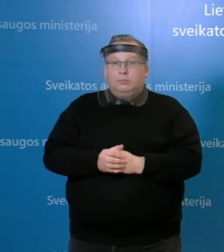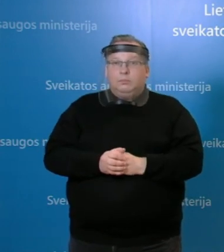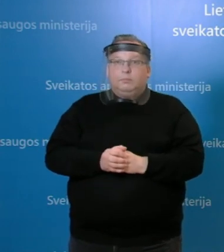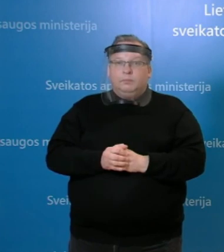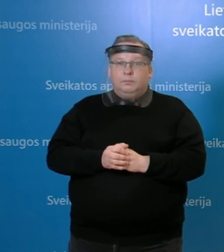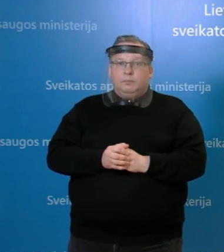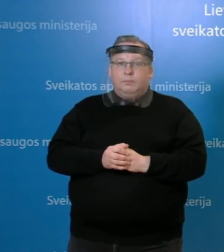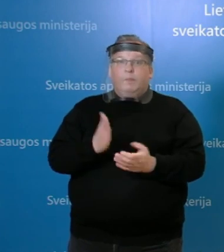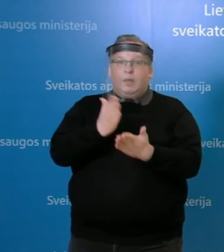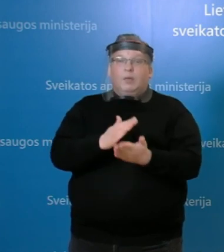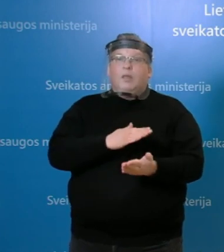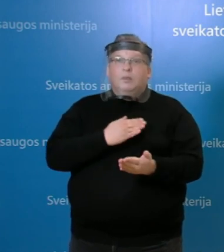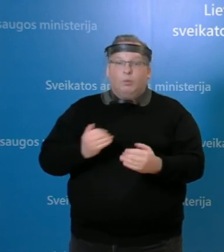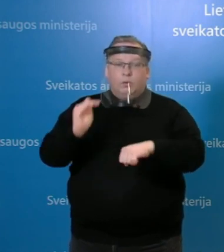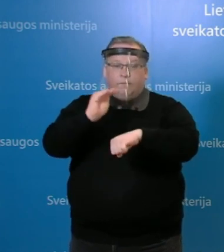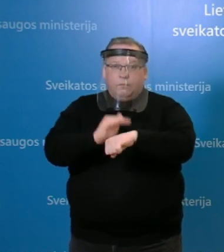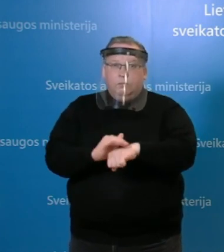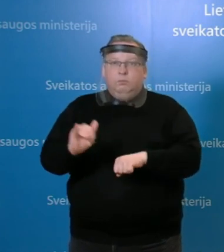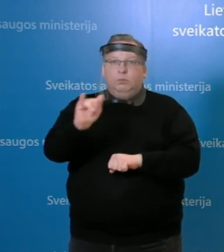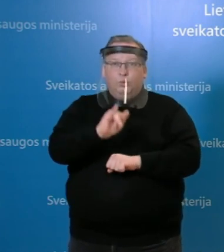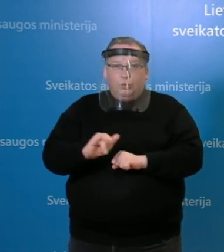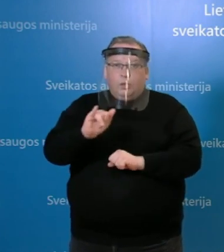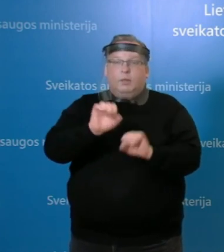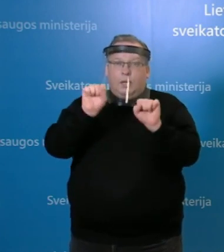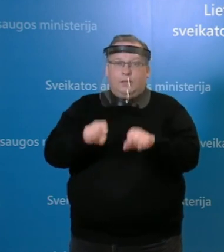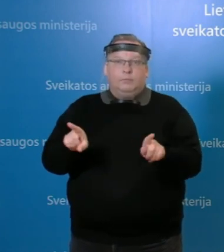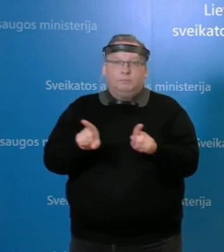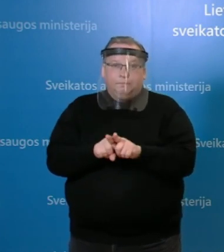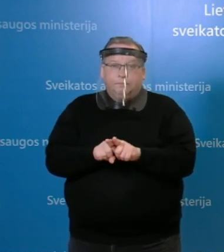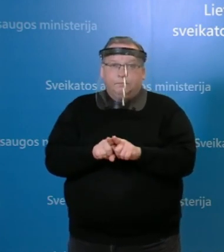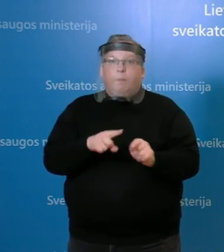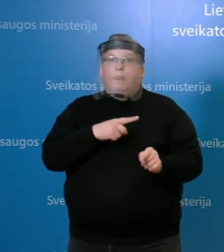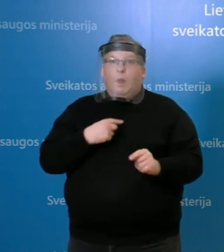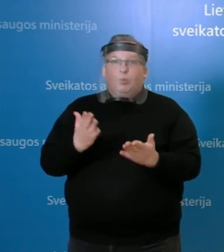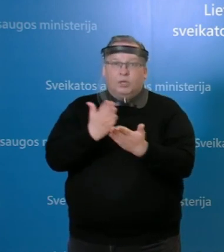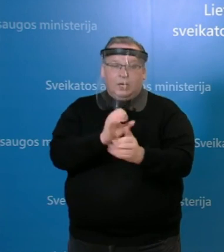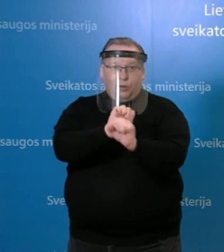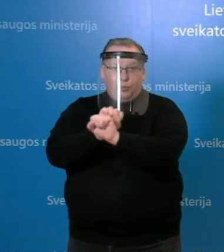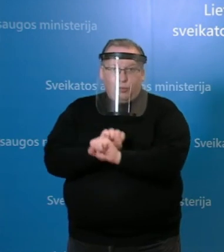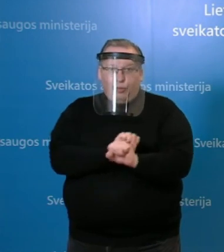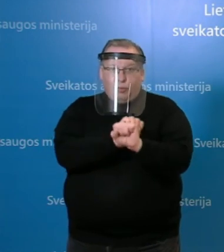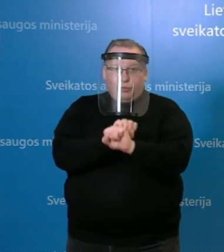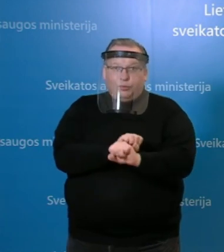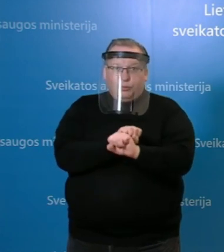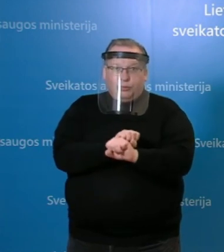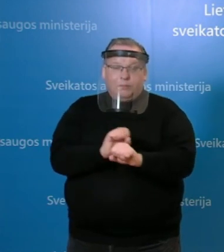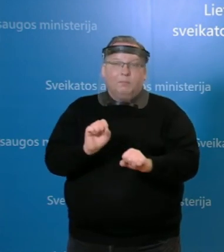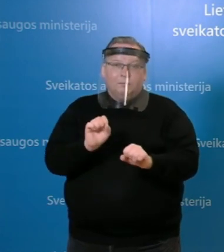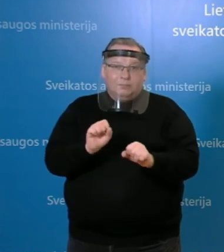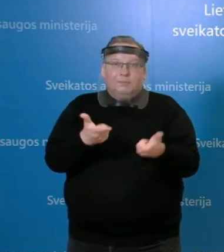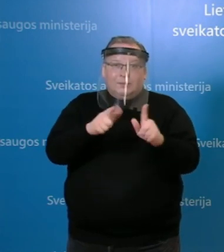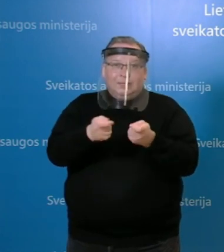žinoma, yra daug faktorių, kurie gali lemti tokius dalykus. Aišku, tai, kad yra kurortinės savivaldybės, tai, žinoma,